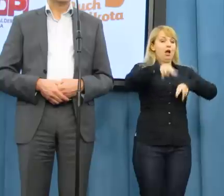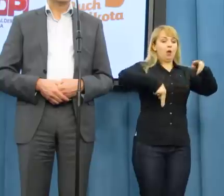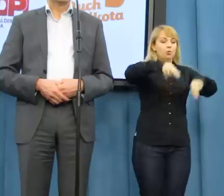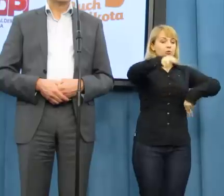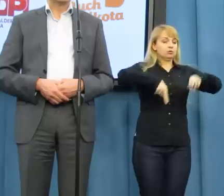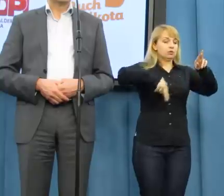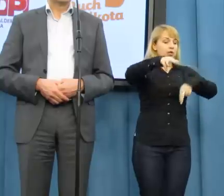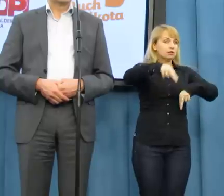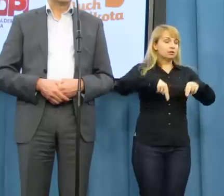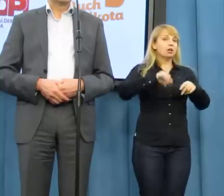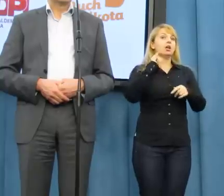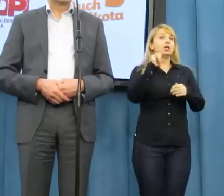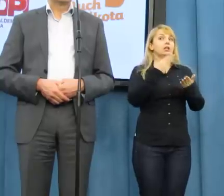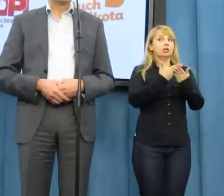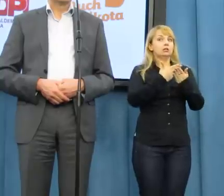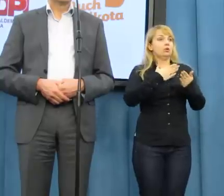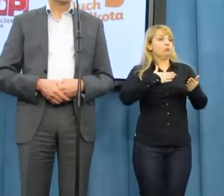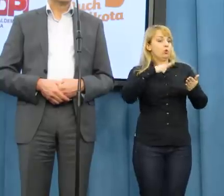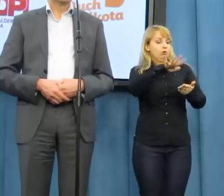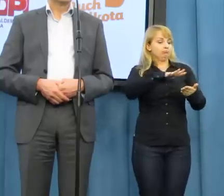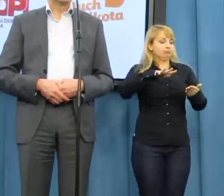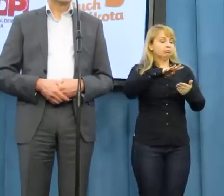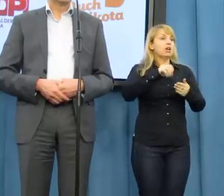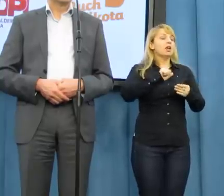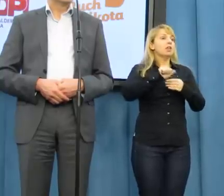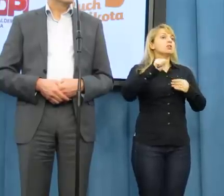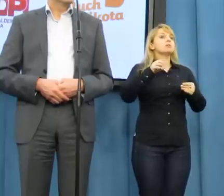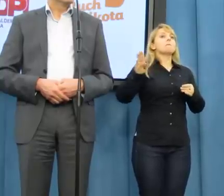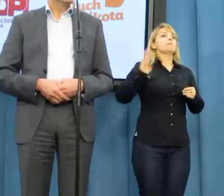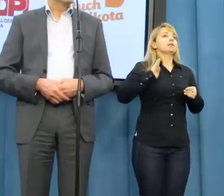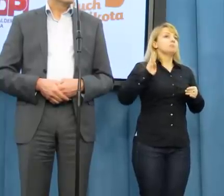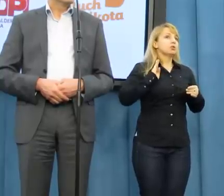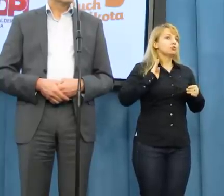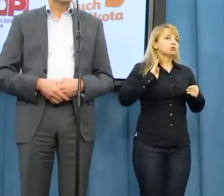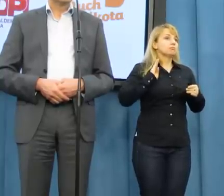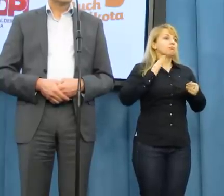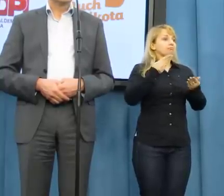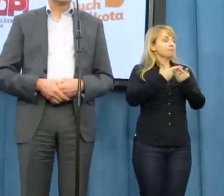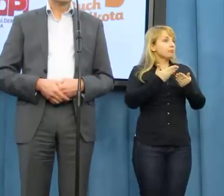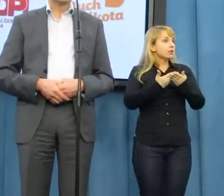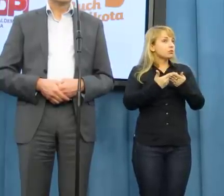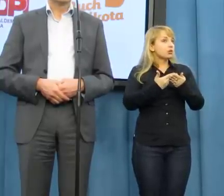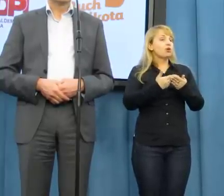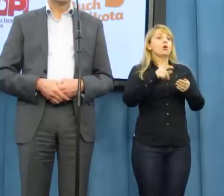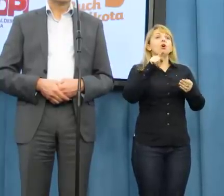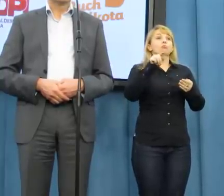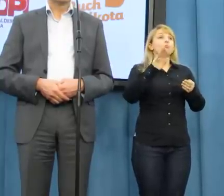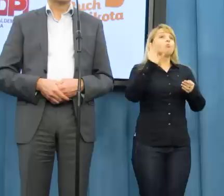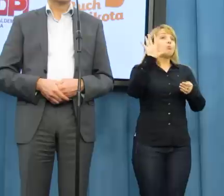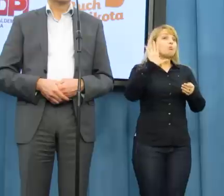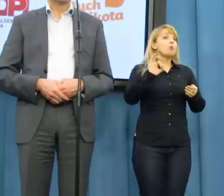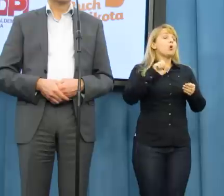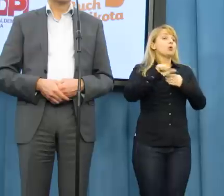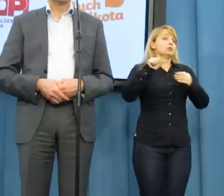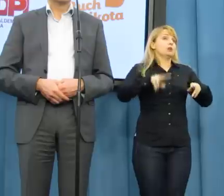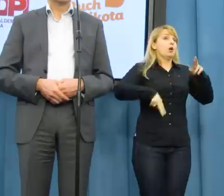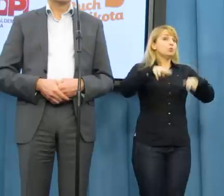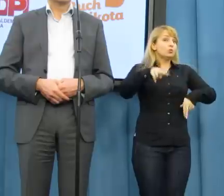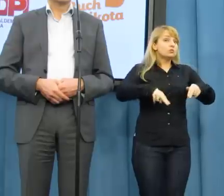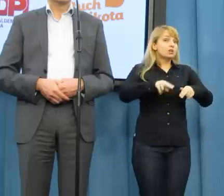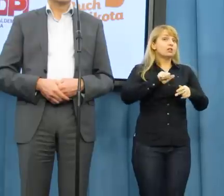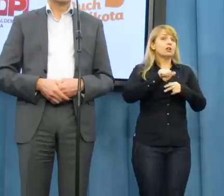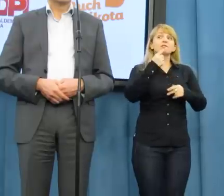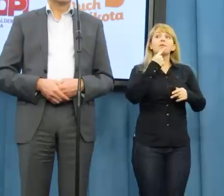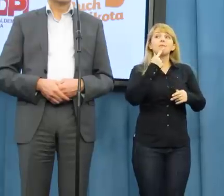I województwo, tym samym lubuskie, stało się najbezpieczniejszym województwem, jeżeli chodzi o ilość wypadków. Więc